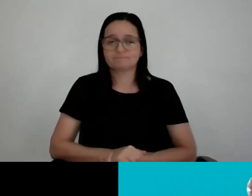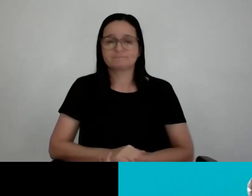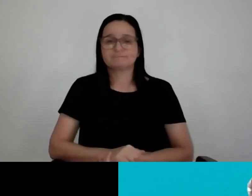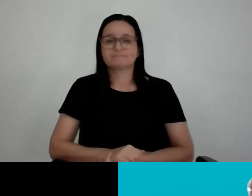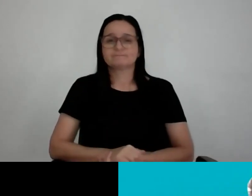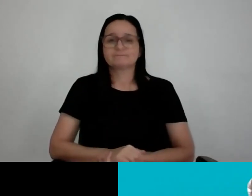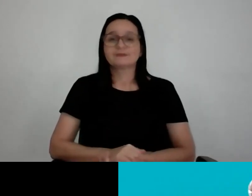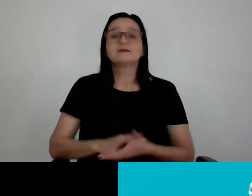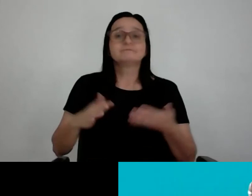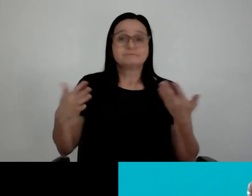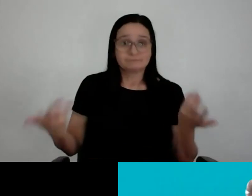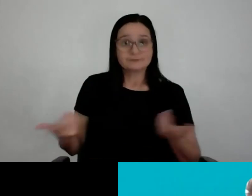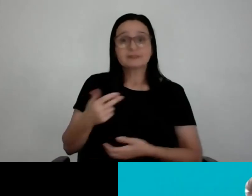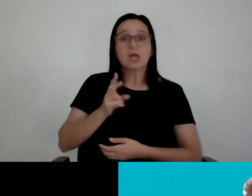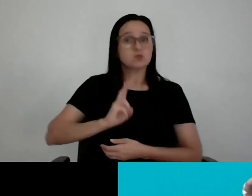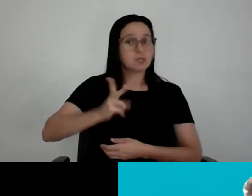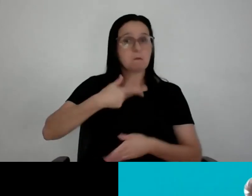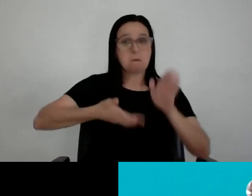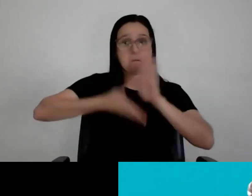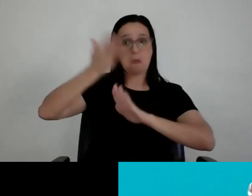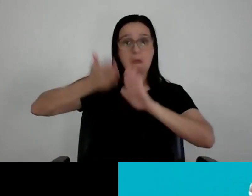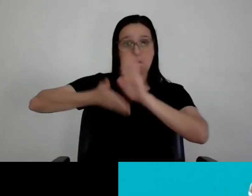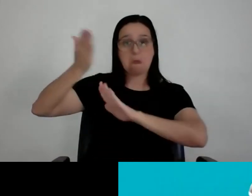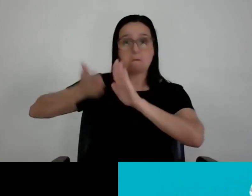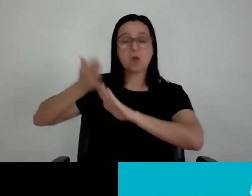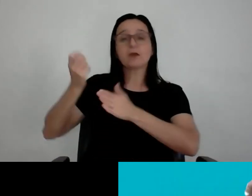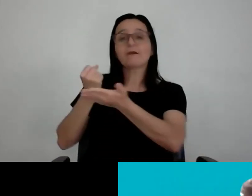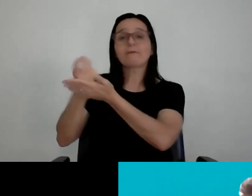eu sempre viajei para fora com a mala vazia para trazer livro.